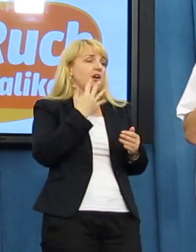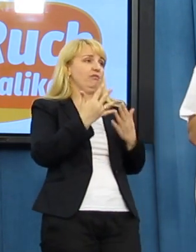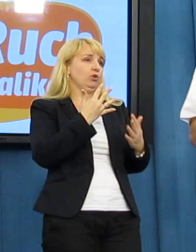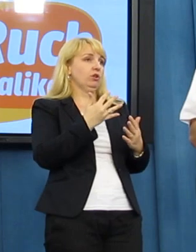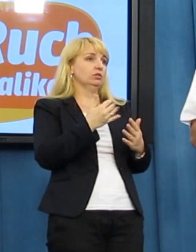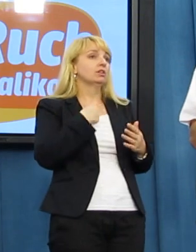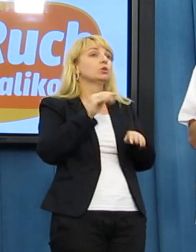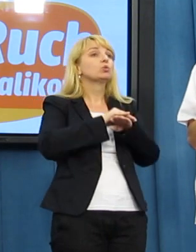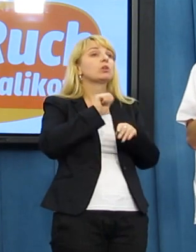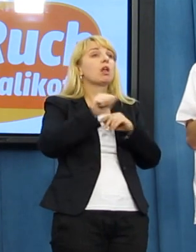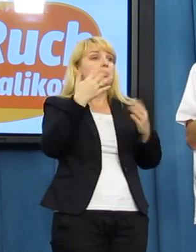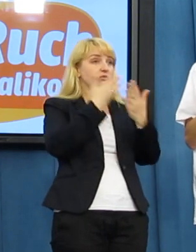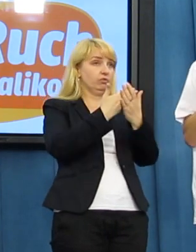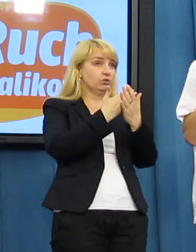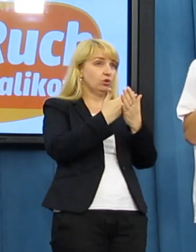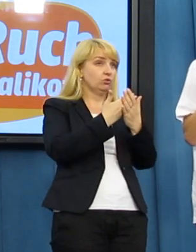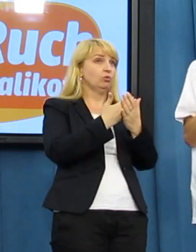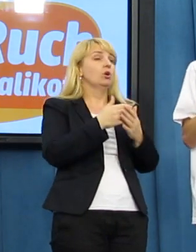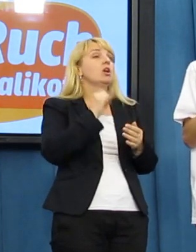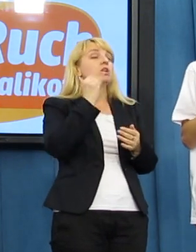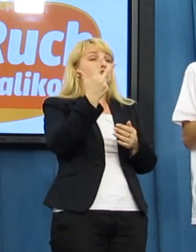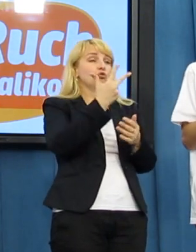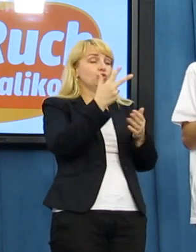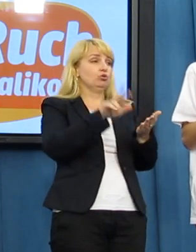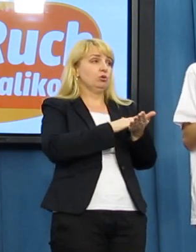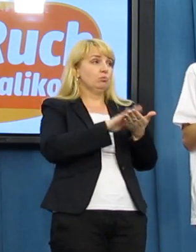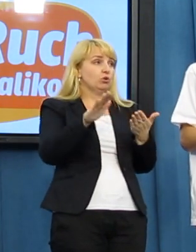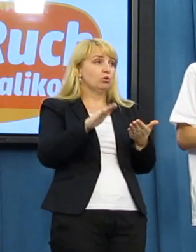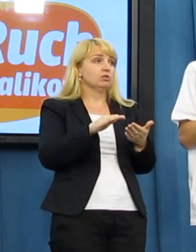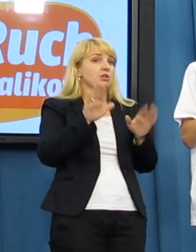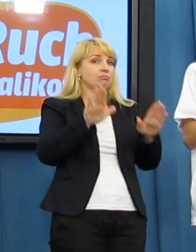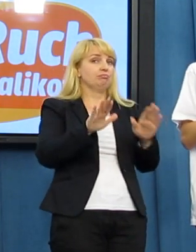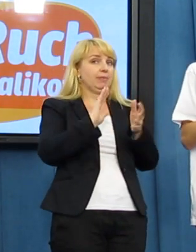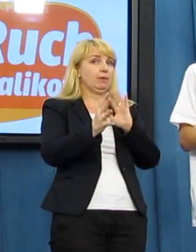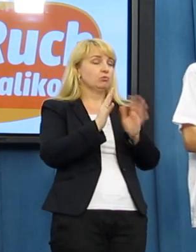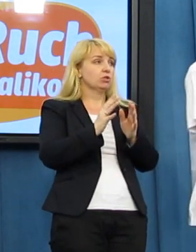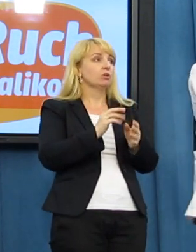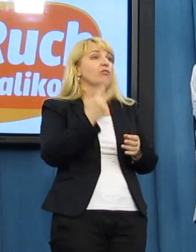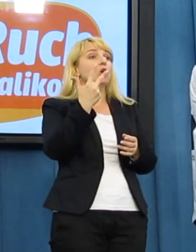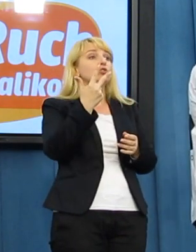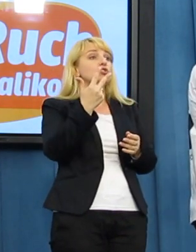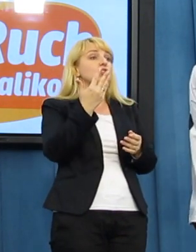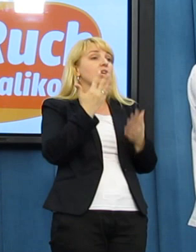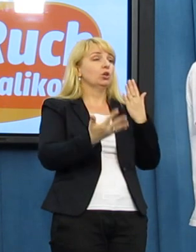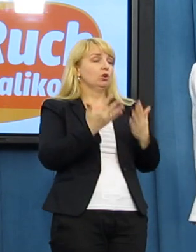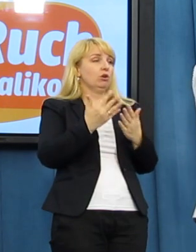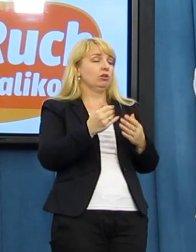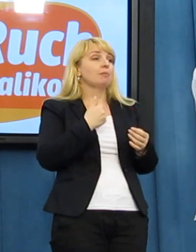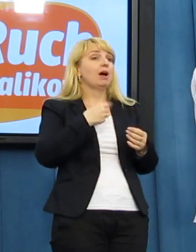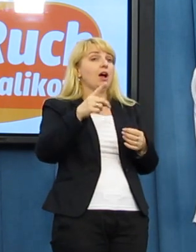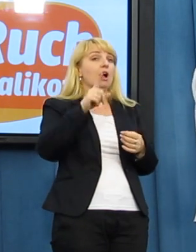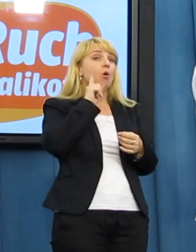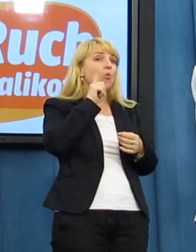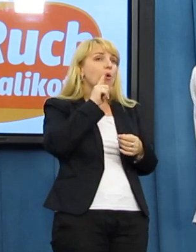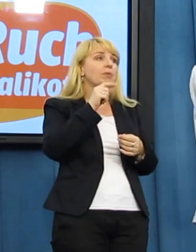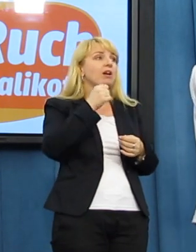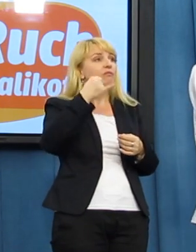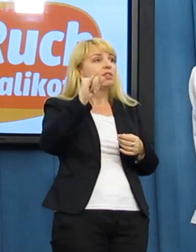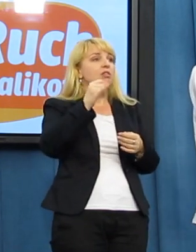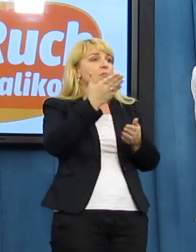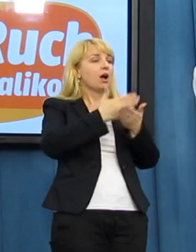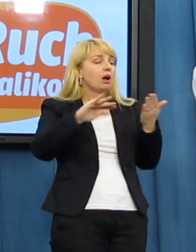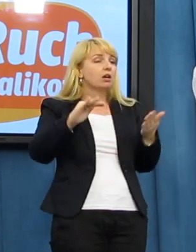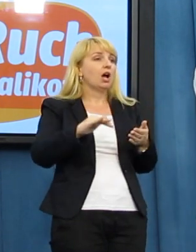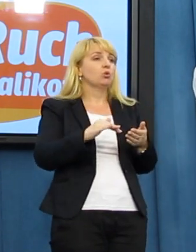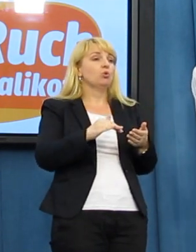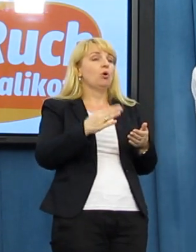siedzi w więzieniu, 3 miesiące dostał, za 3 kg, a gościu w Kanadzie za 200 kg sprzedanoj